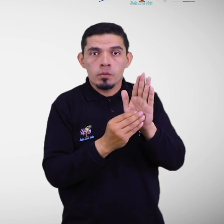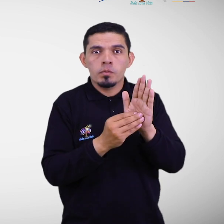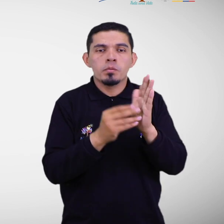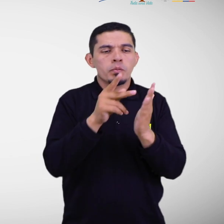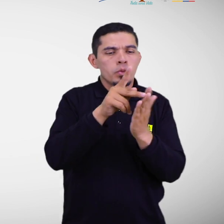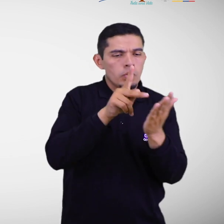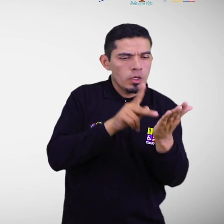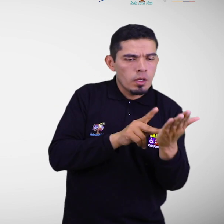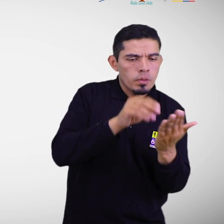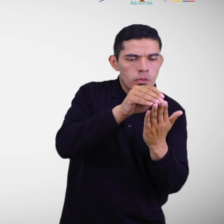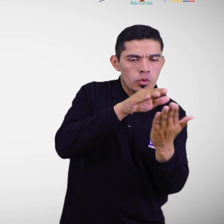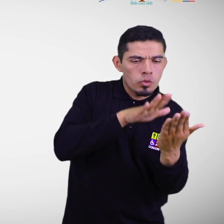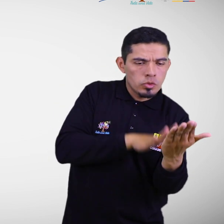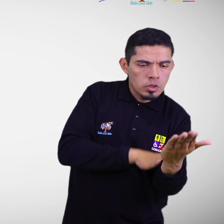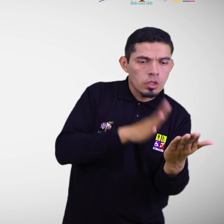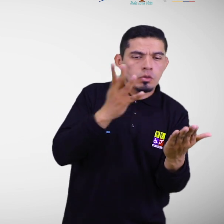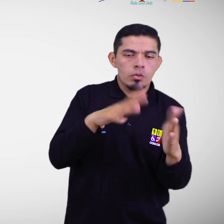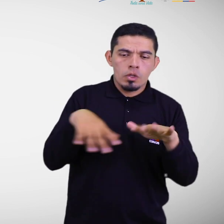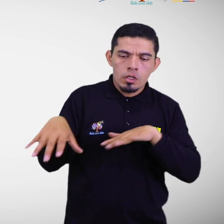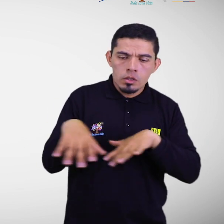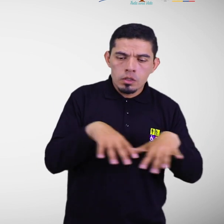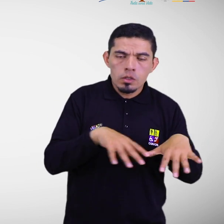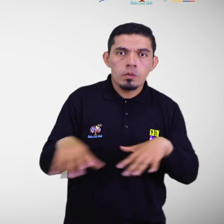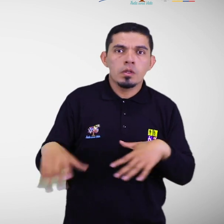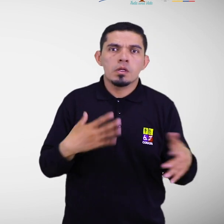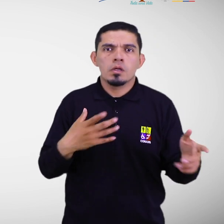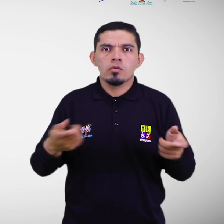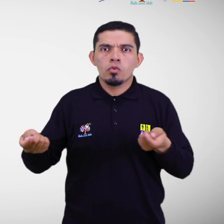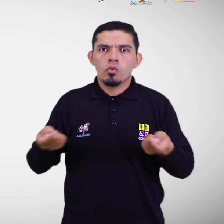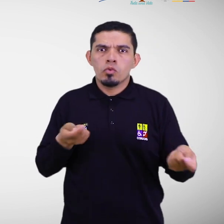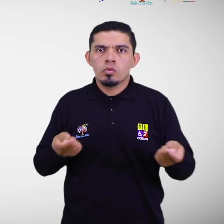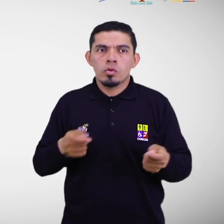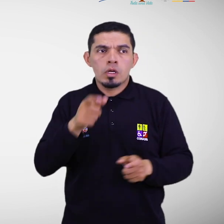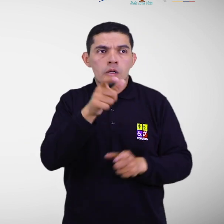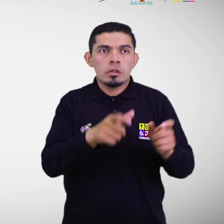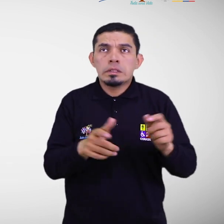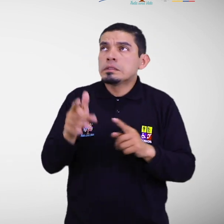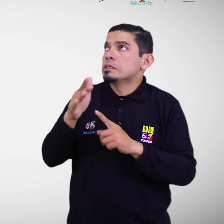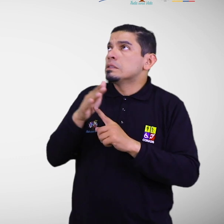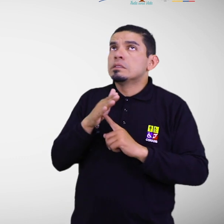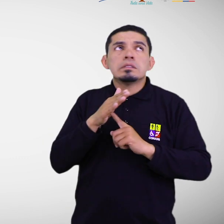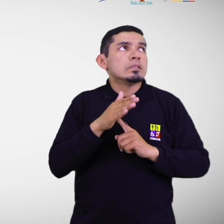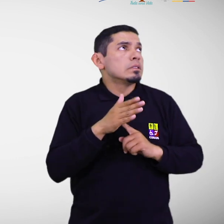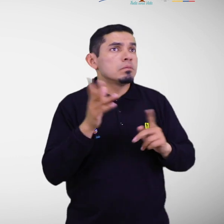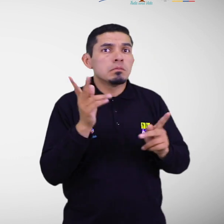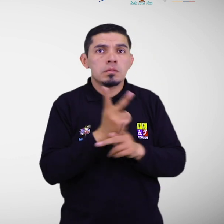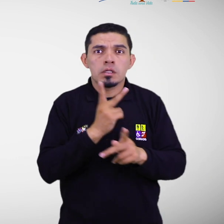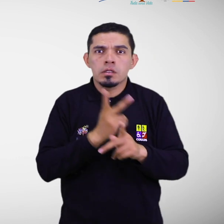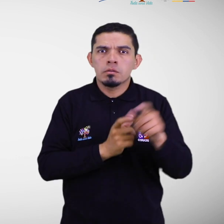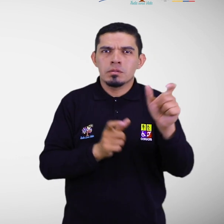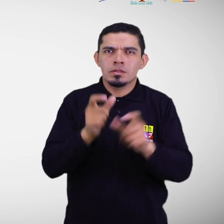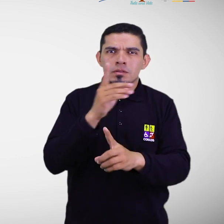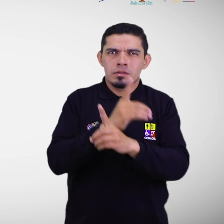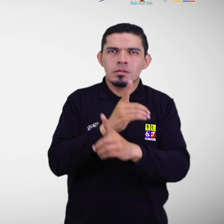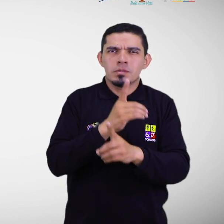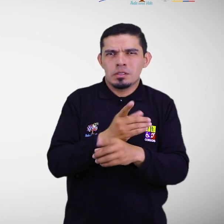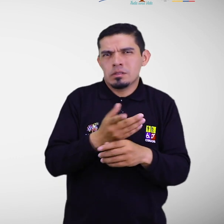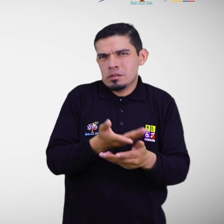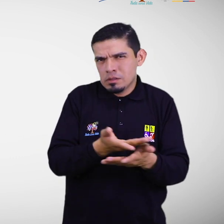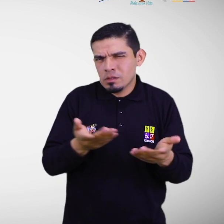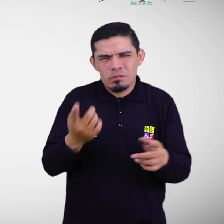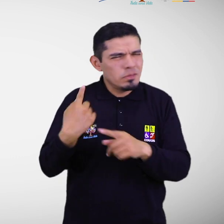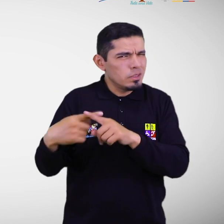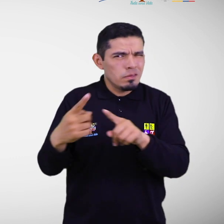proyectos. Acciones que permitan disminuir la vulnerabilidad al riesgo de las personas con discapacidad expuestas a